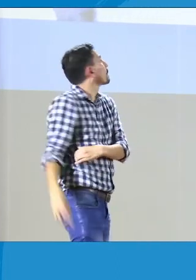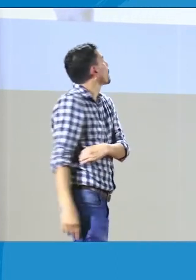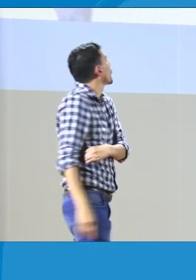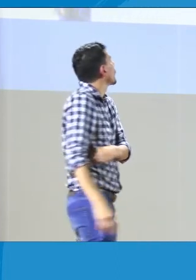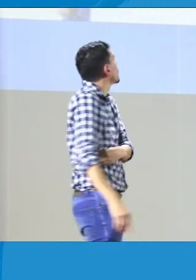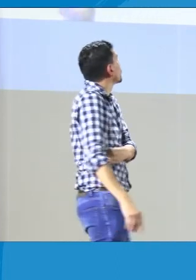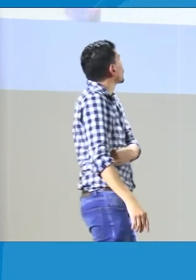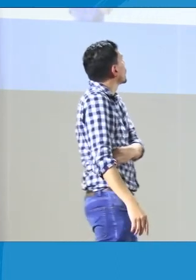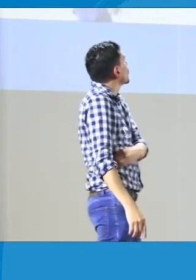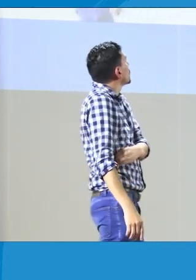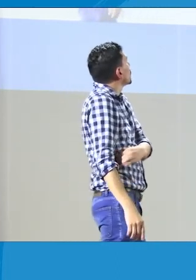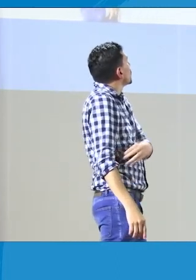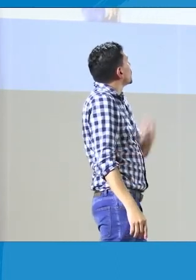implementando el decreto. Siguiente.